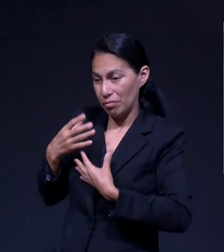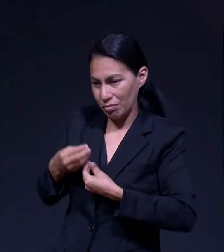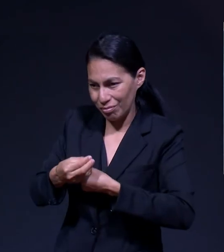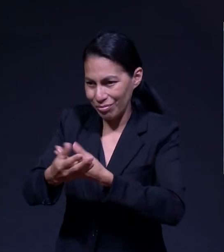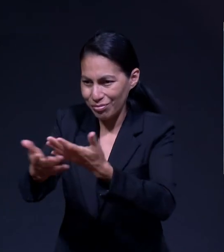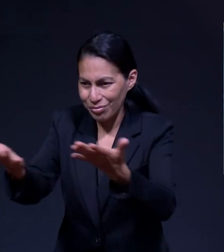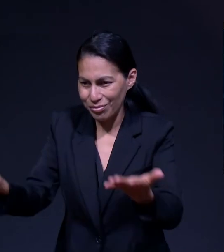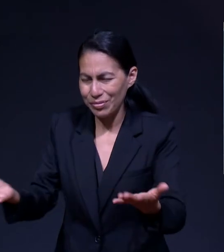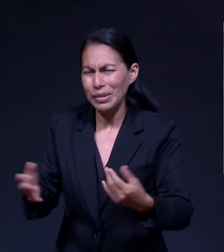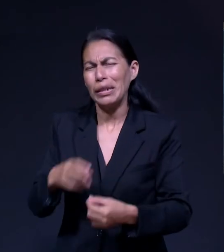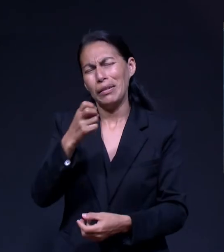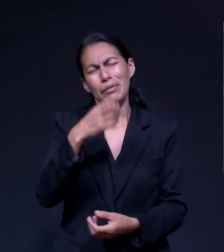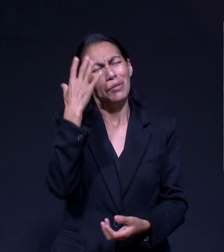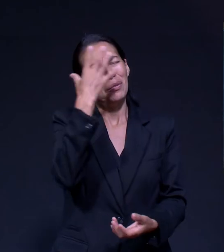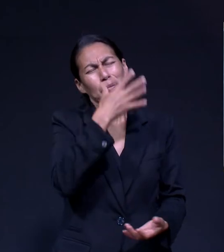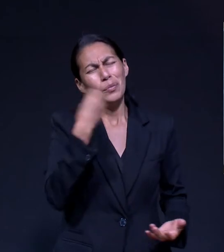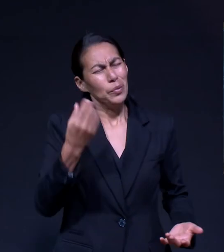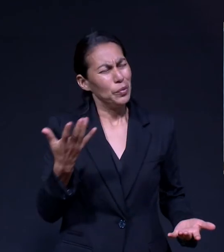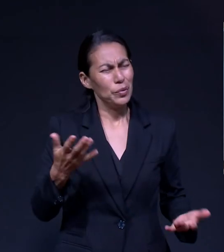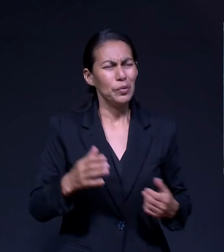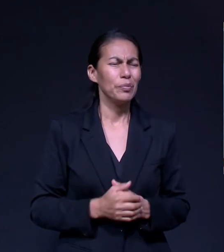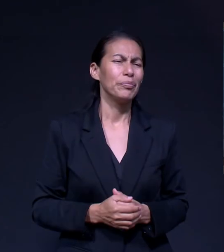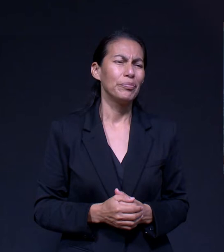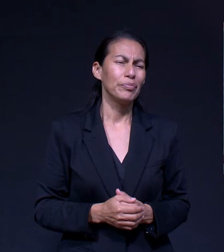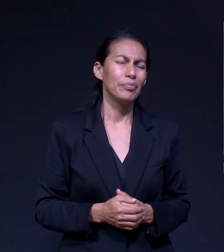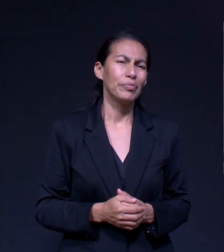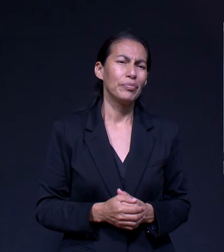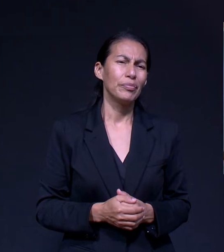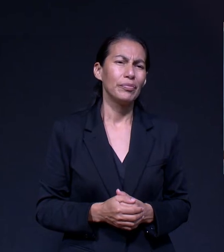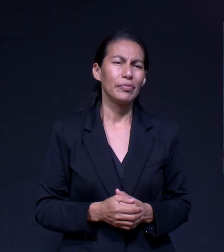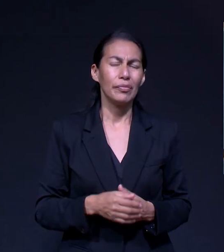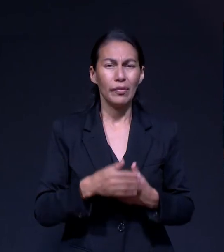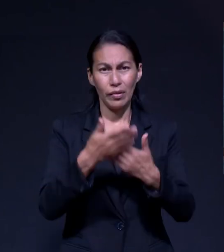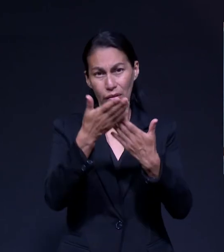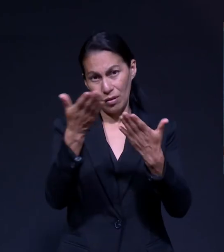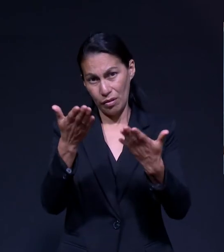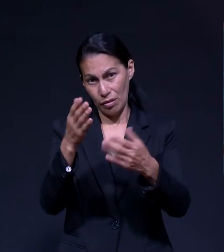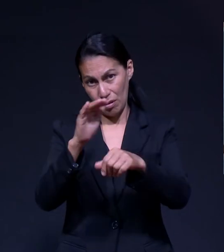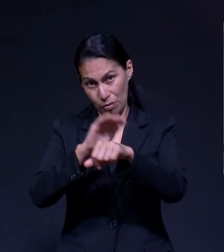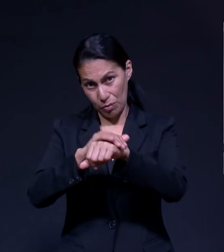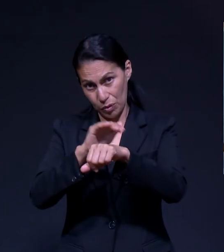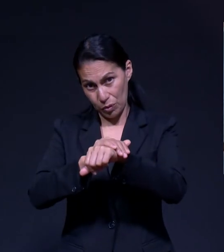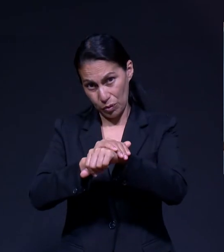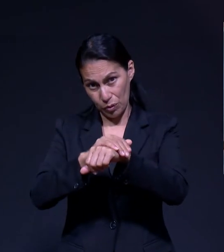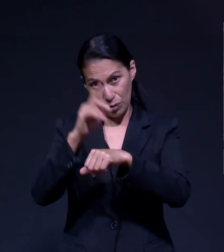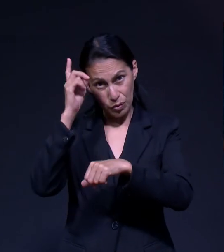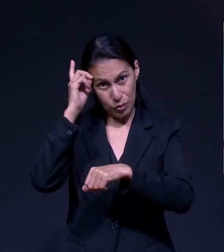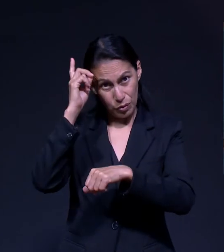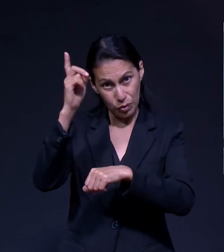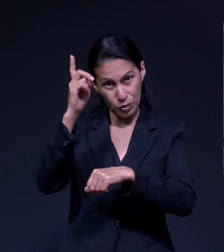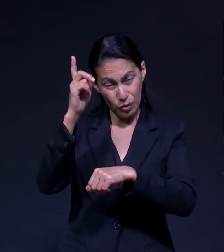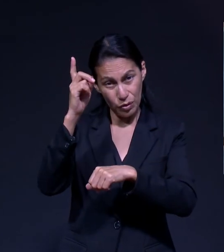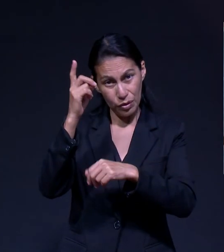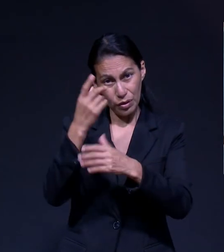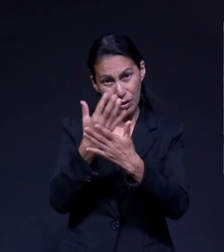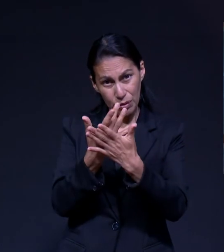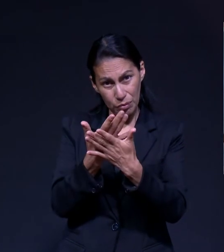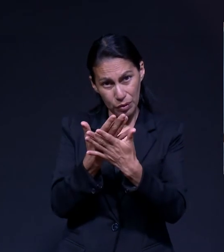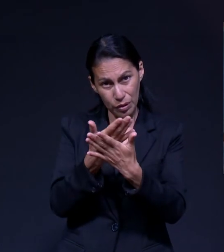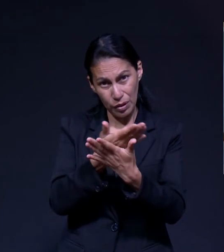Queridos Amigos Dios Está esperando Que podamos Hablar